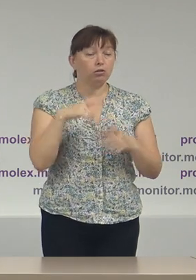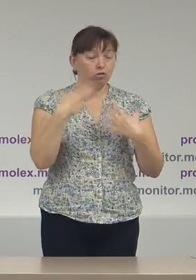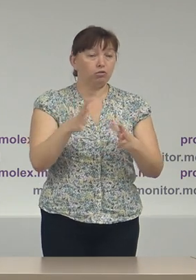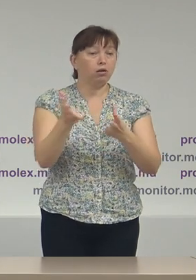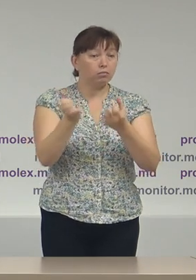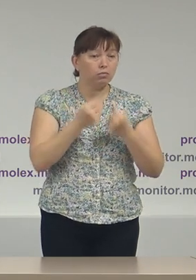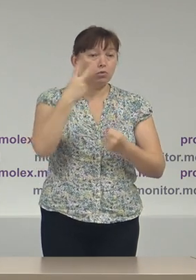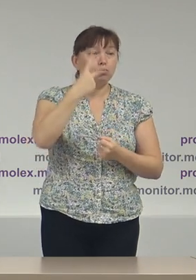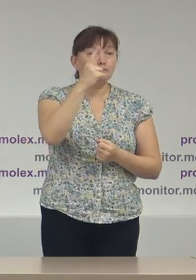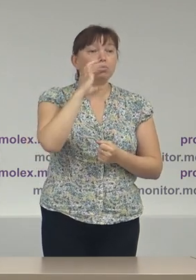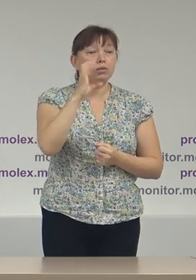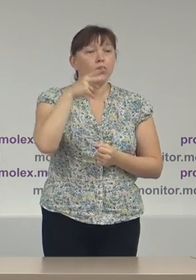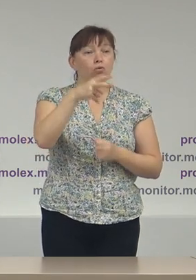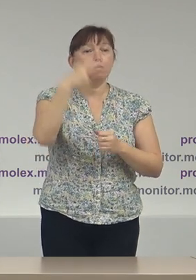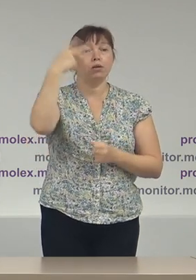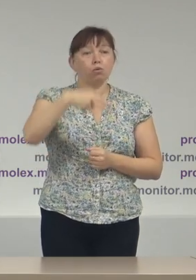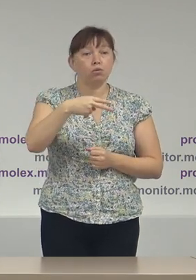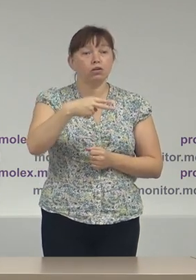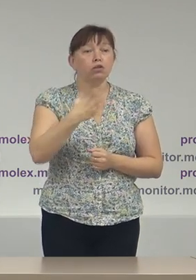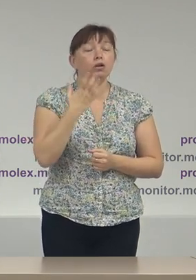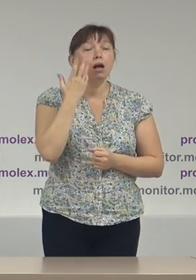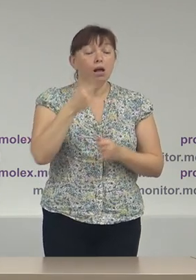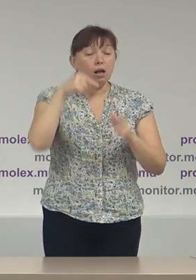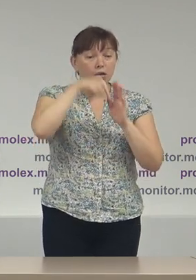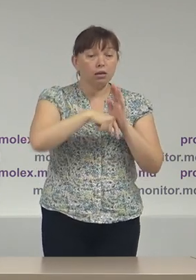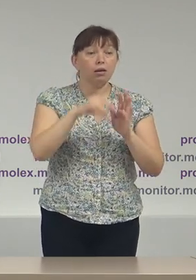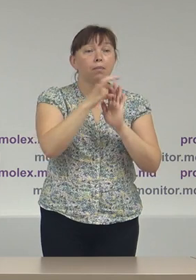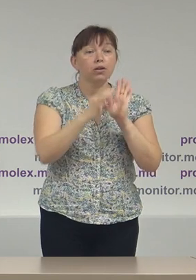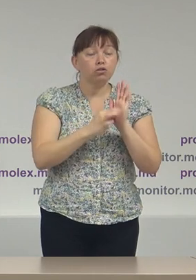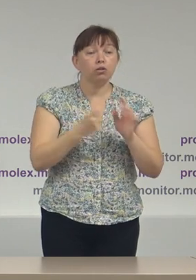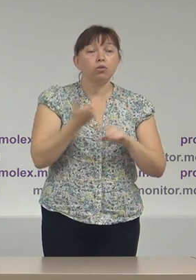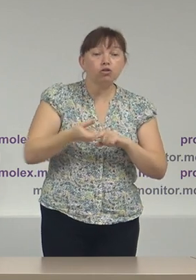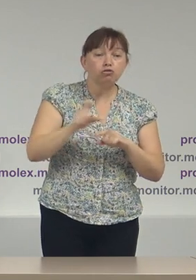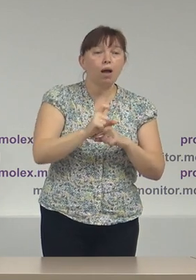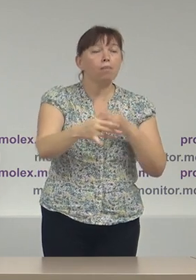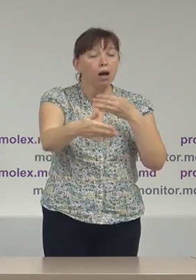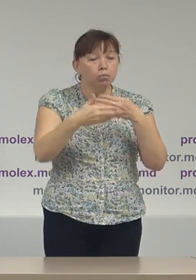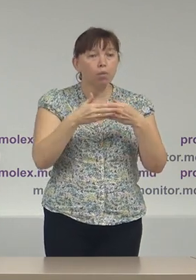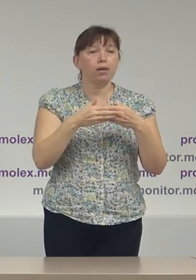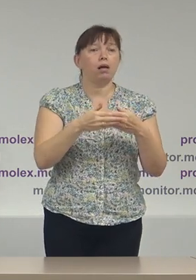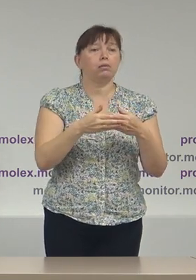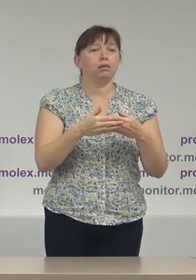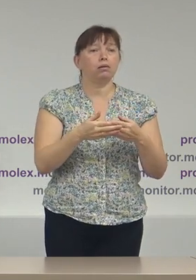21 septembrie 2020, care în principiu este cea mai apropiată de,